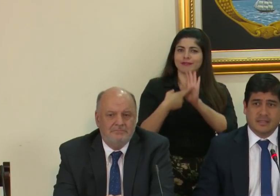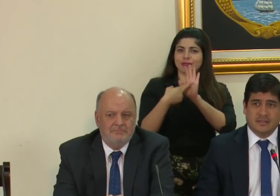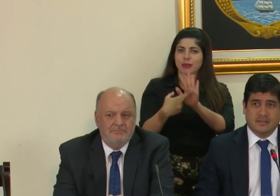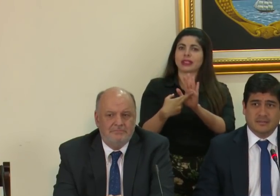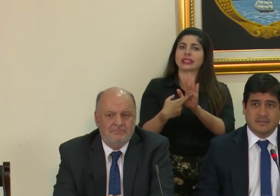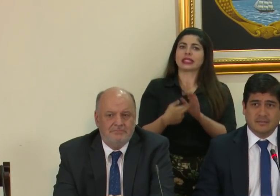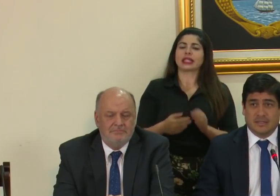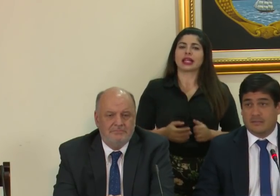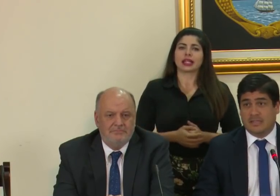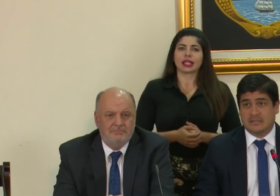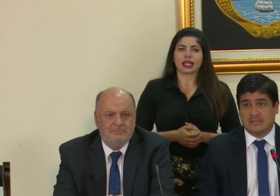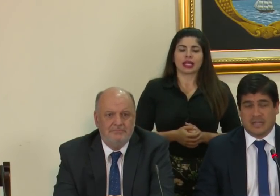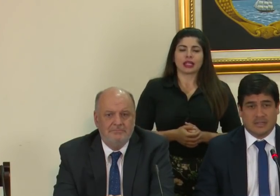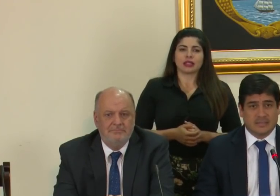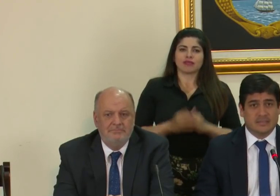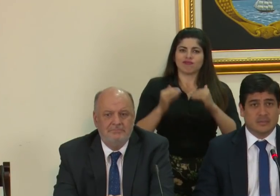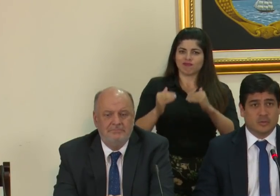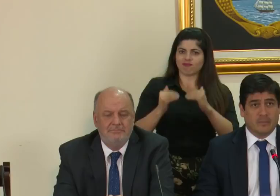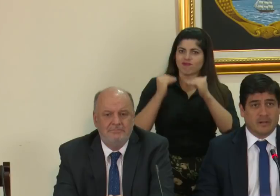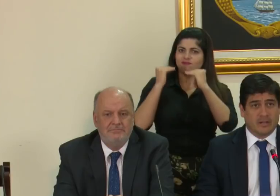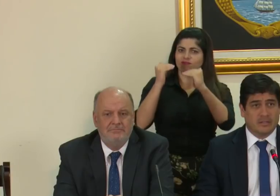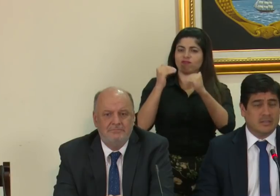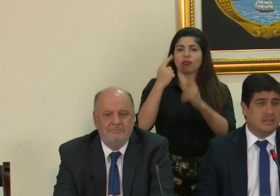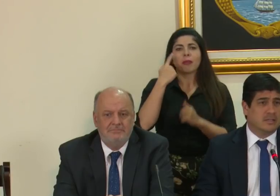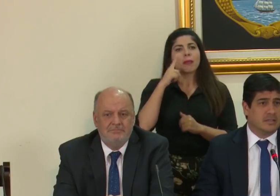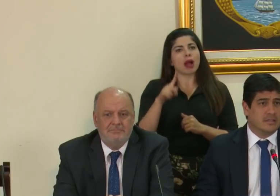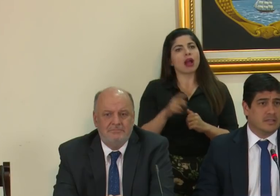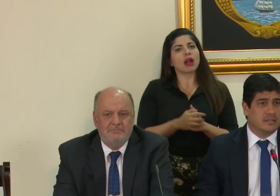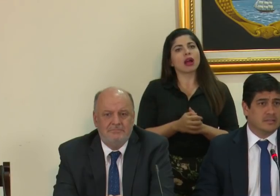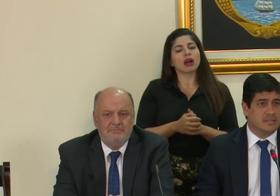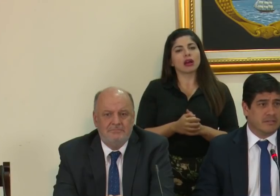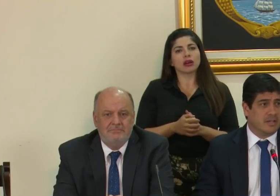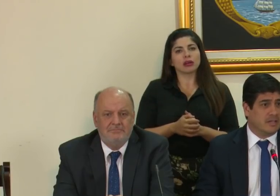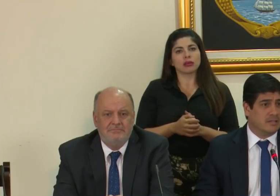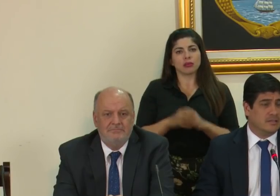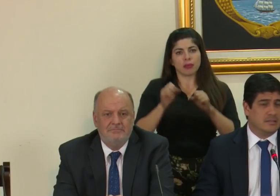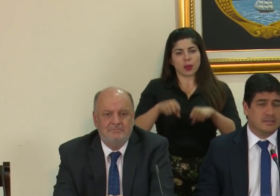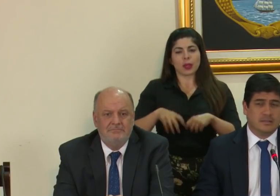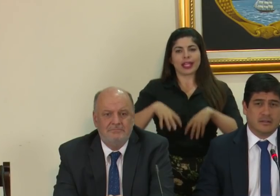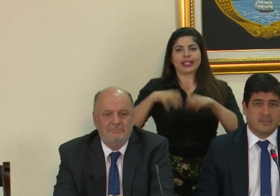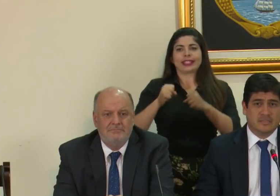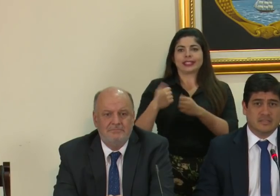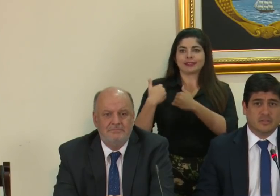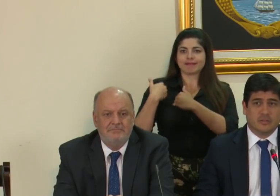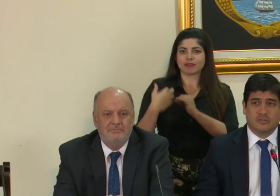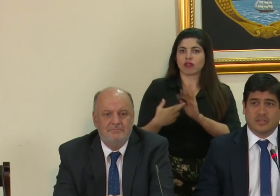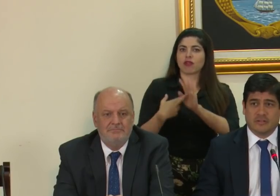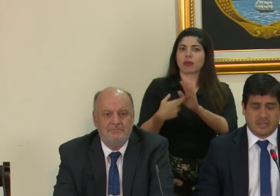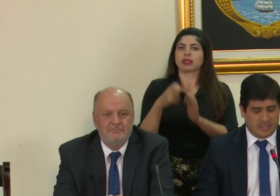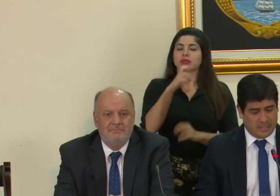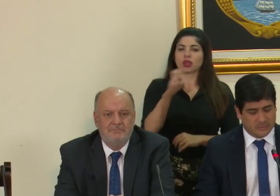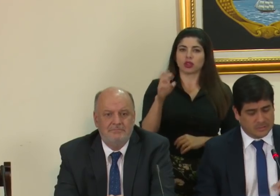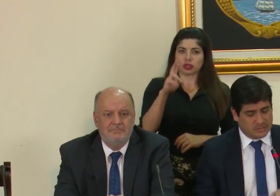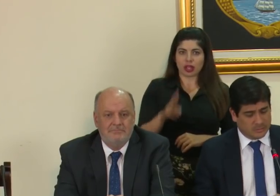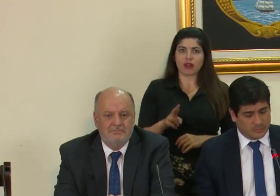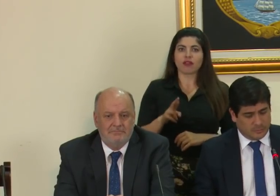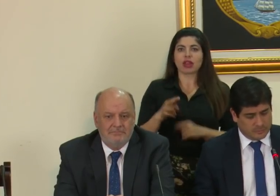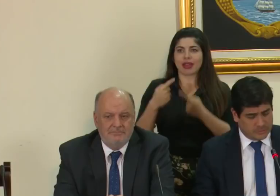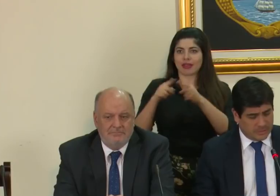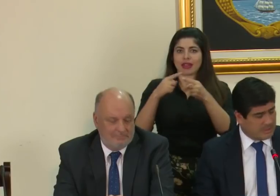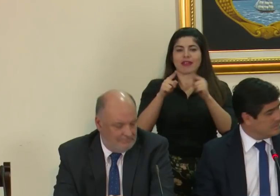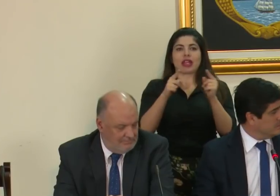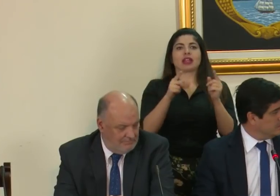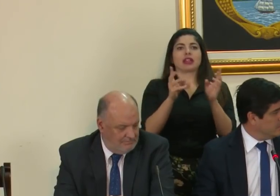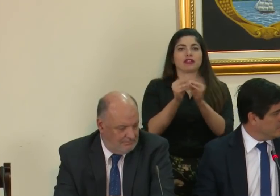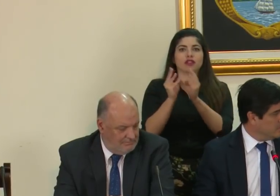de la más alta estatura para que lleve la representación de Costa Rica en los distintos